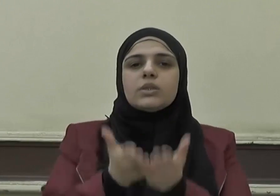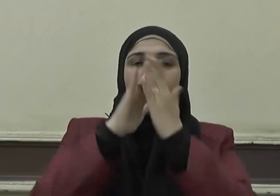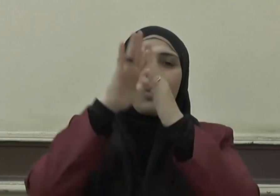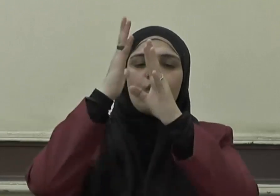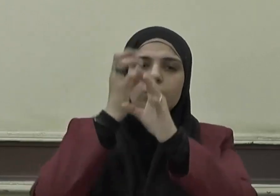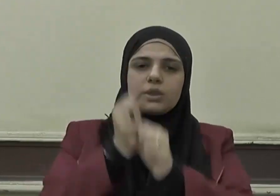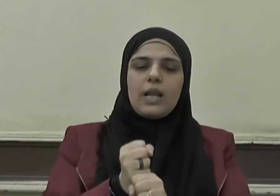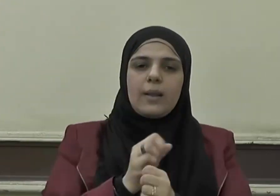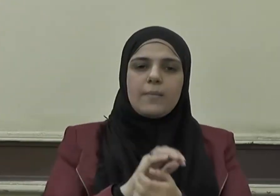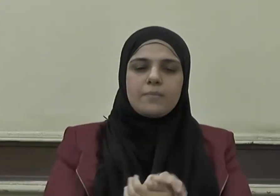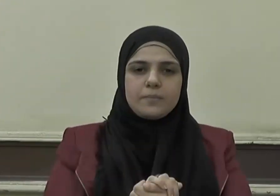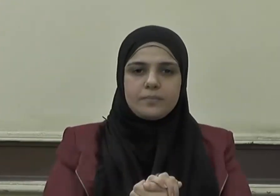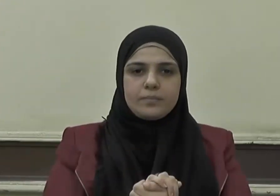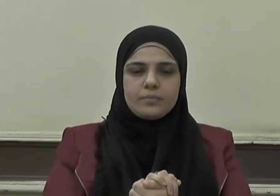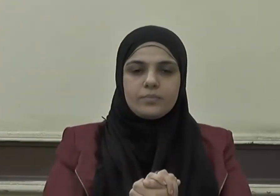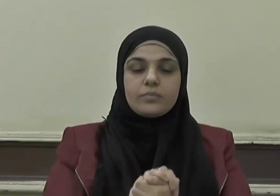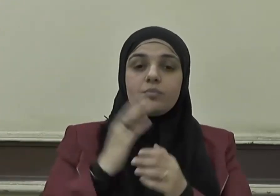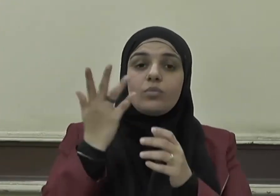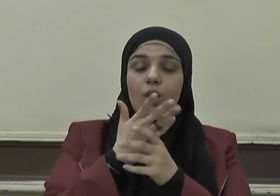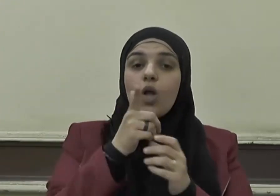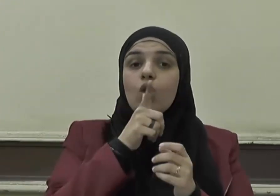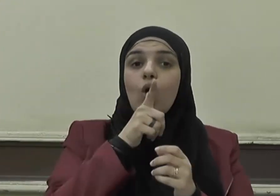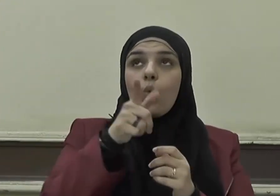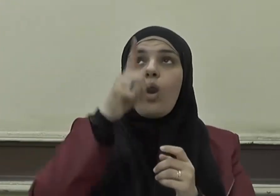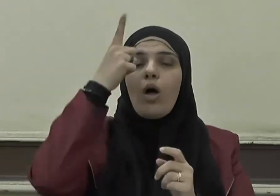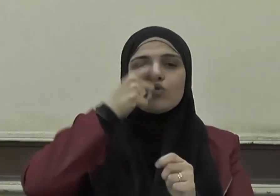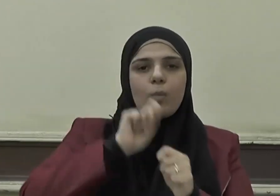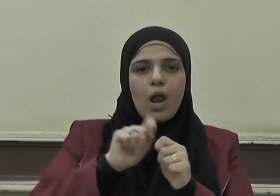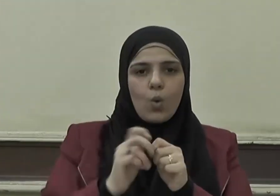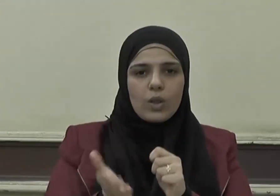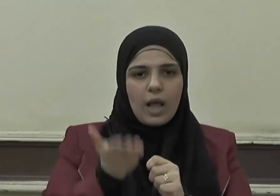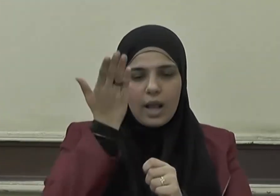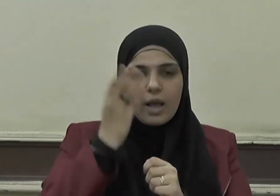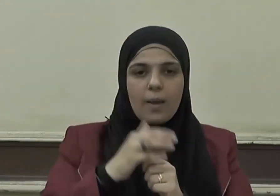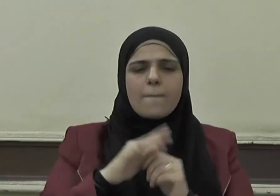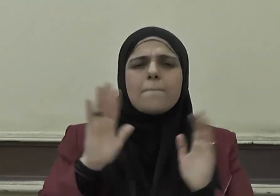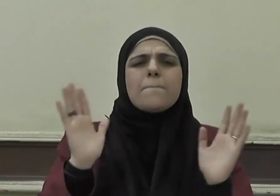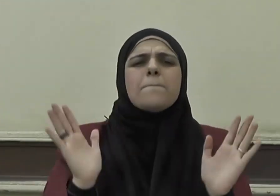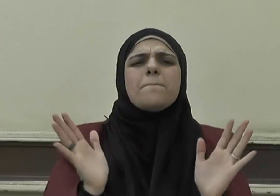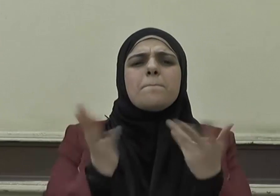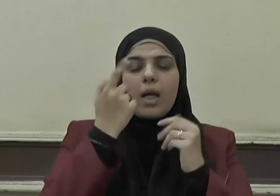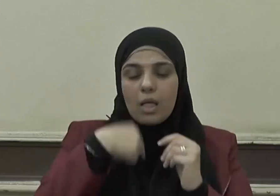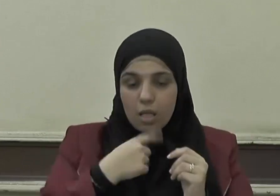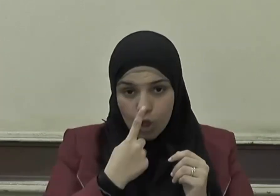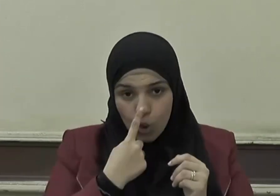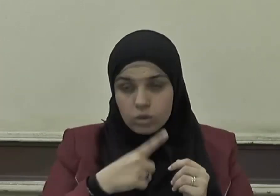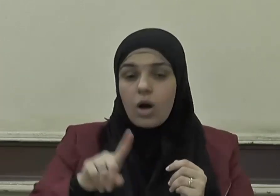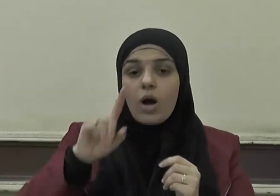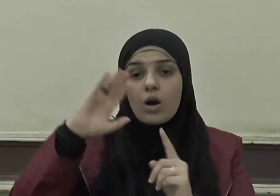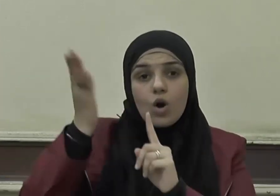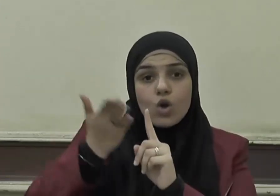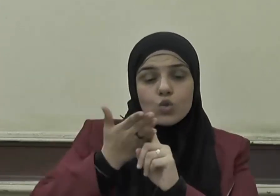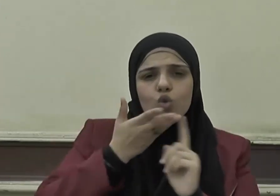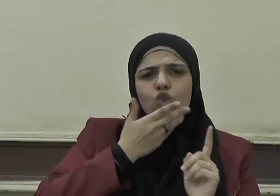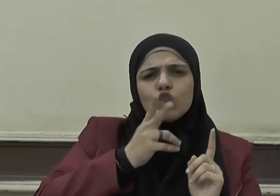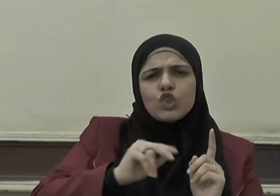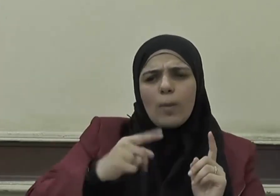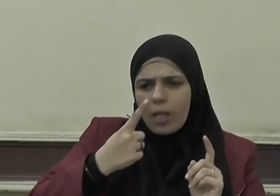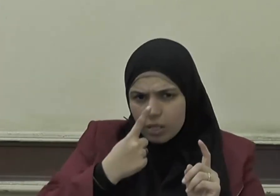عليه وسلم حيث يقول تعالى من يطع الرسول فقد أطاع الله